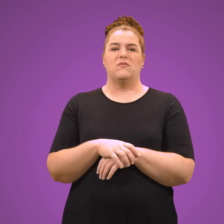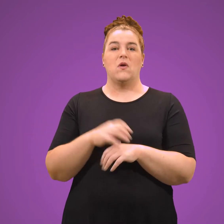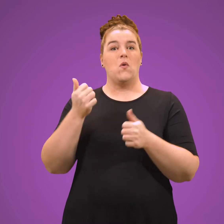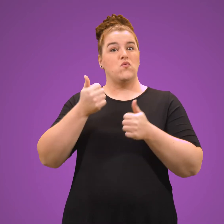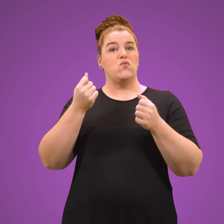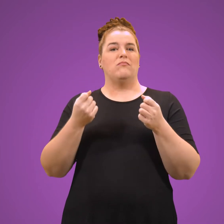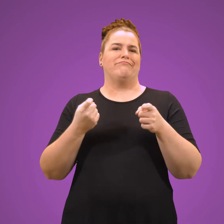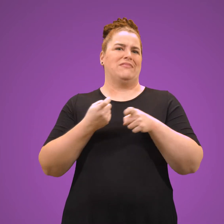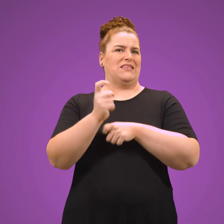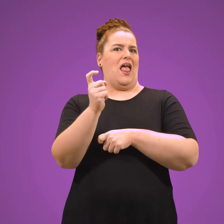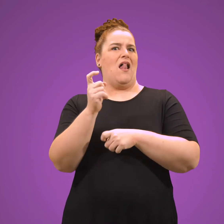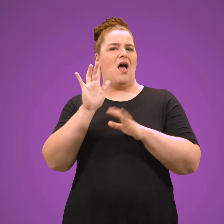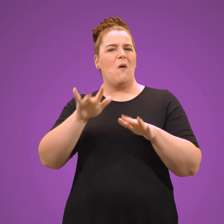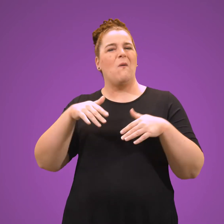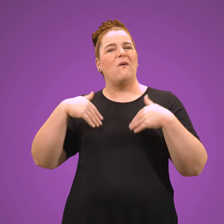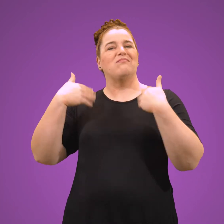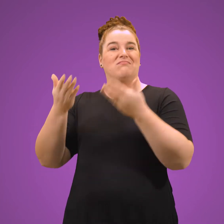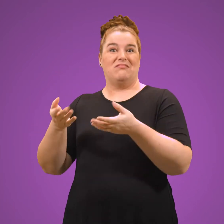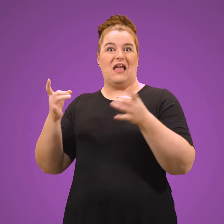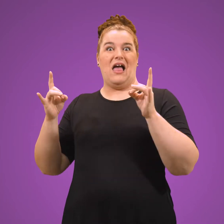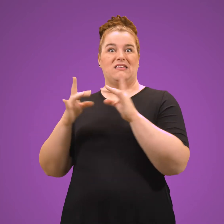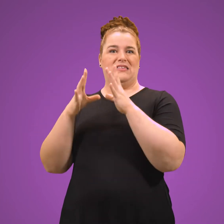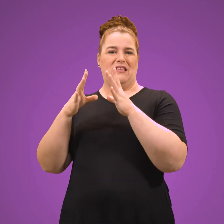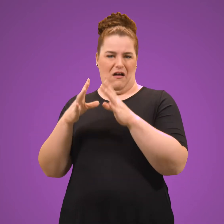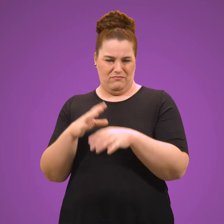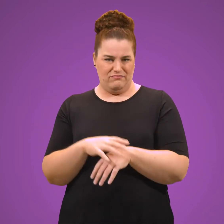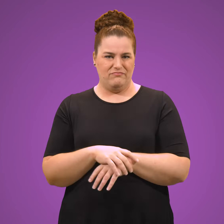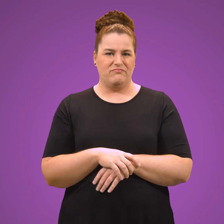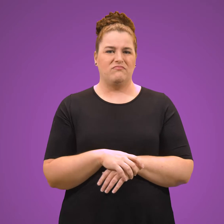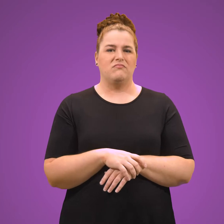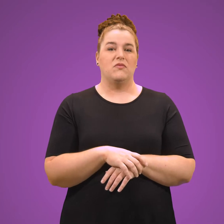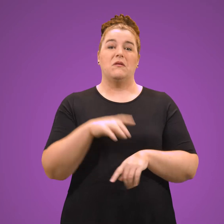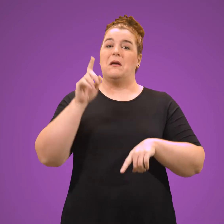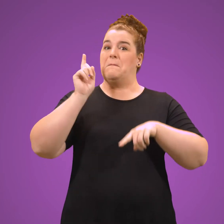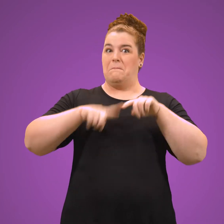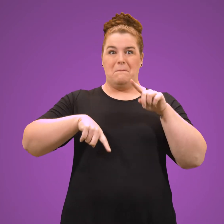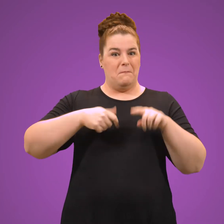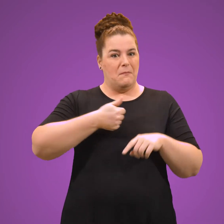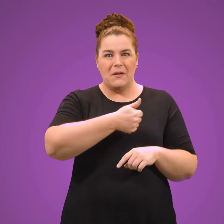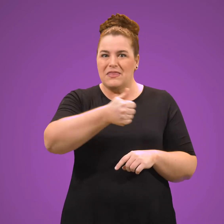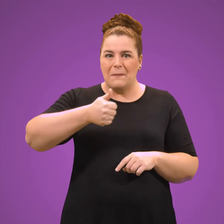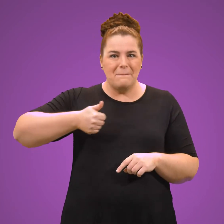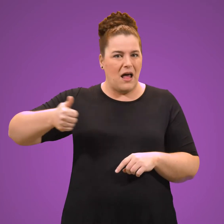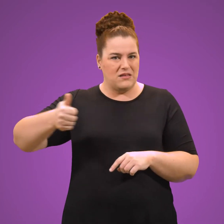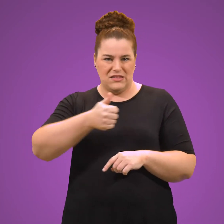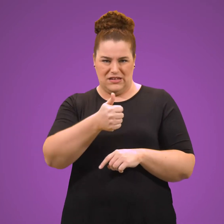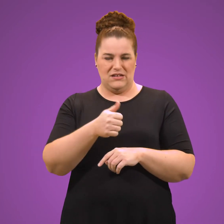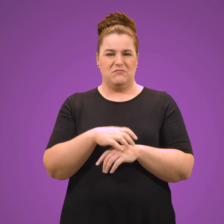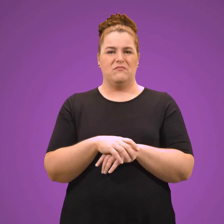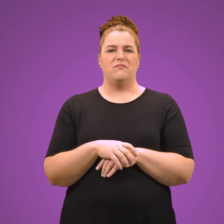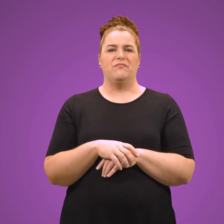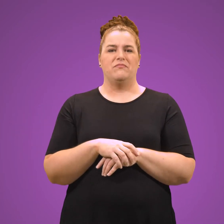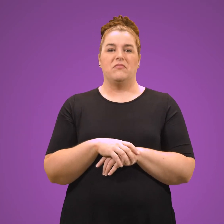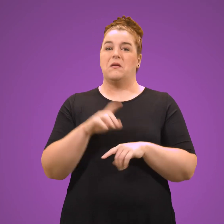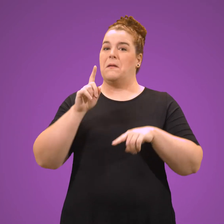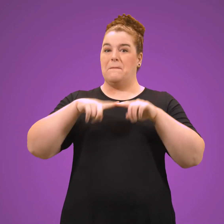auditives Les séquelles d'un accident L'incapacité de se déplacer L